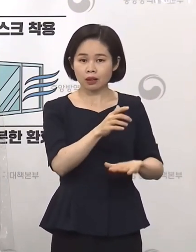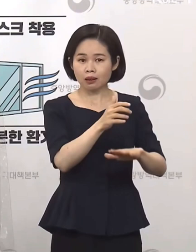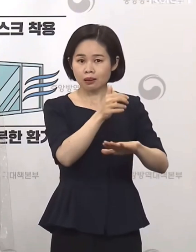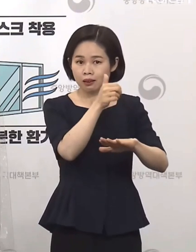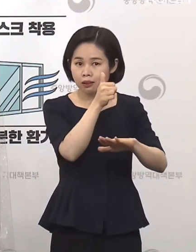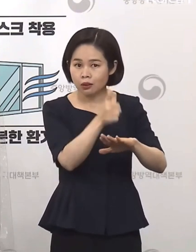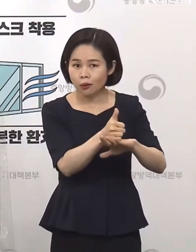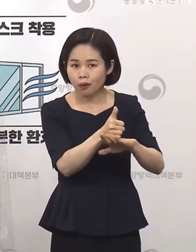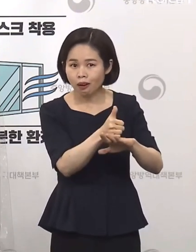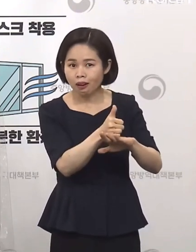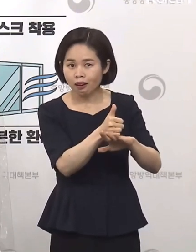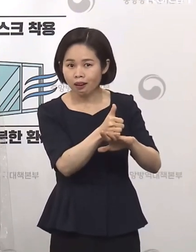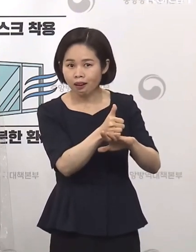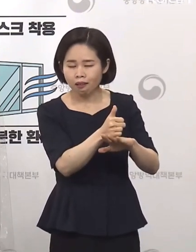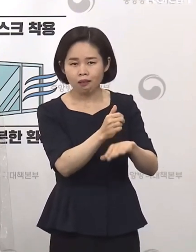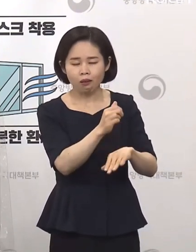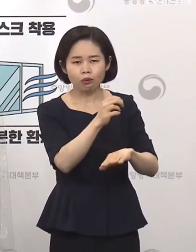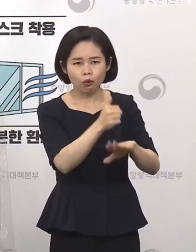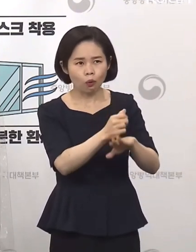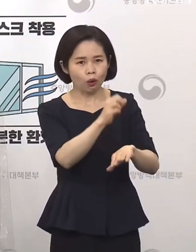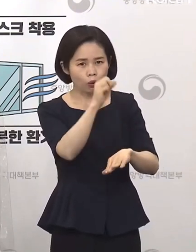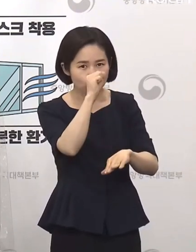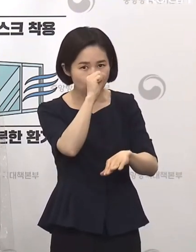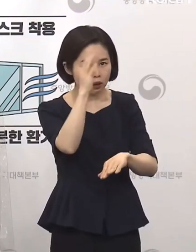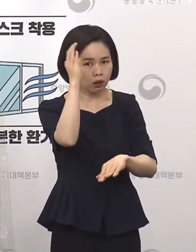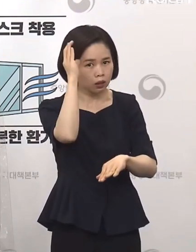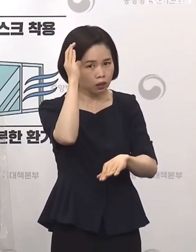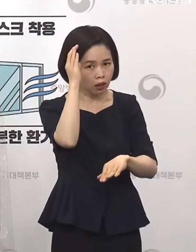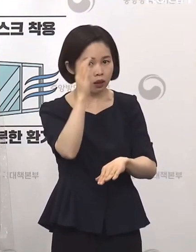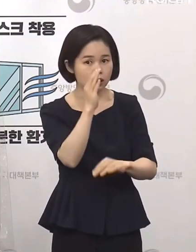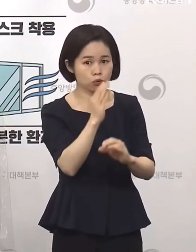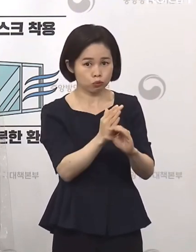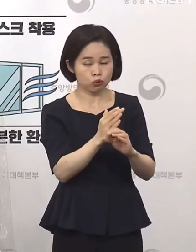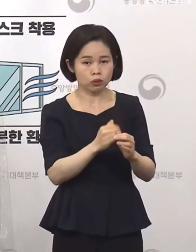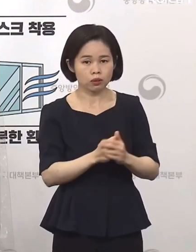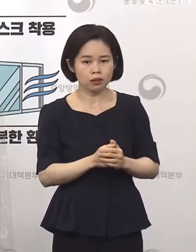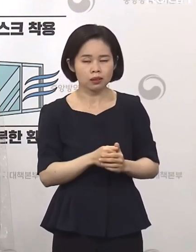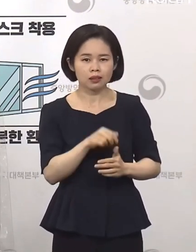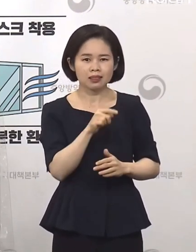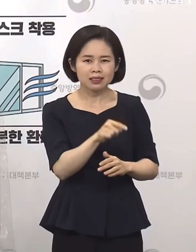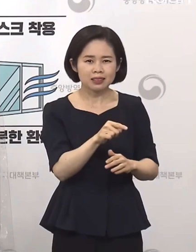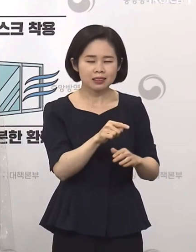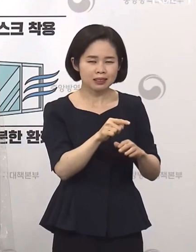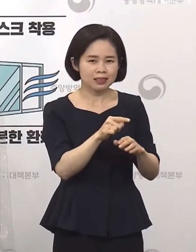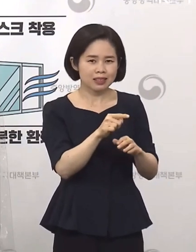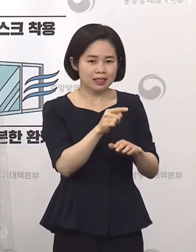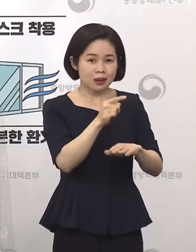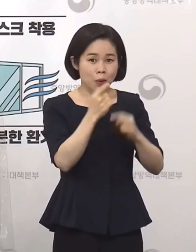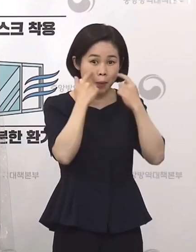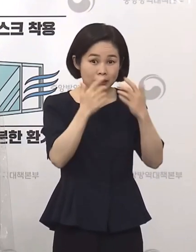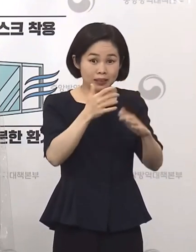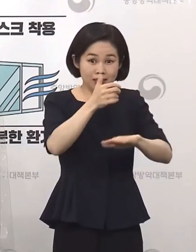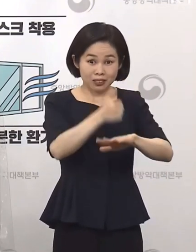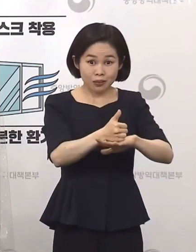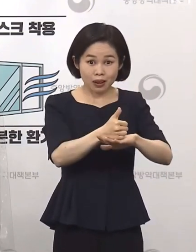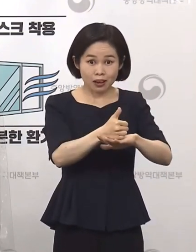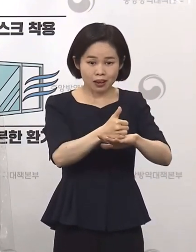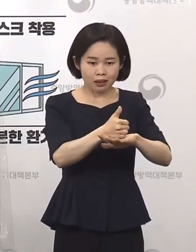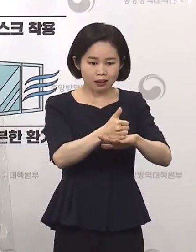측면을 확인하고 있는 것은 사실입니다. 확실한 전체적인 내용, 결과 이런 것들은